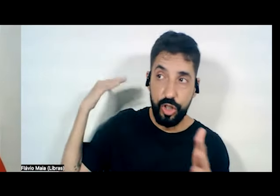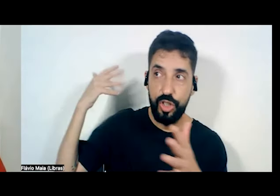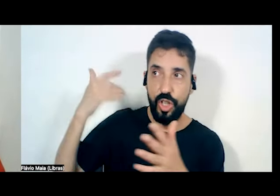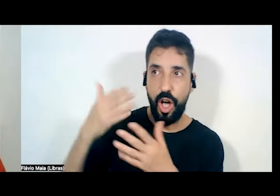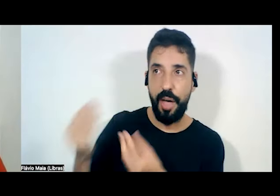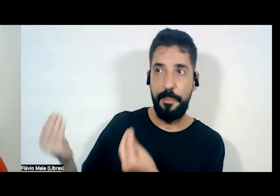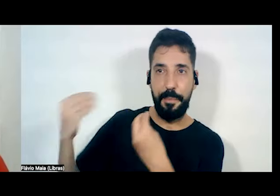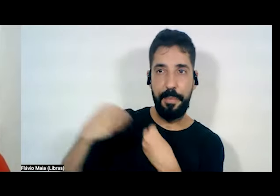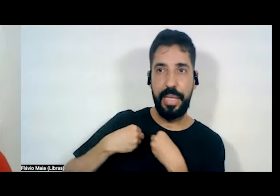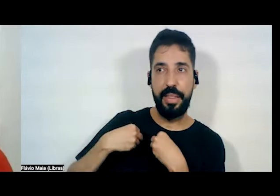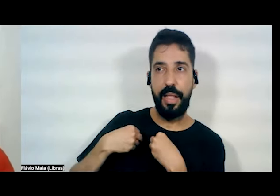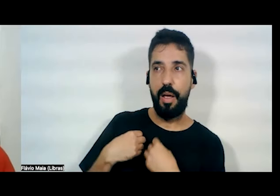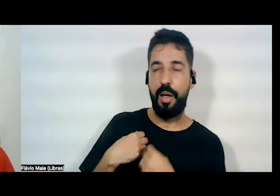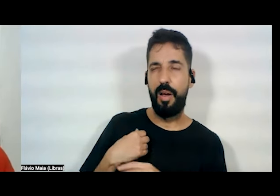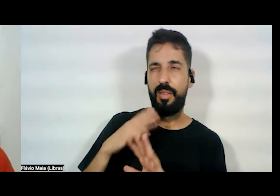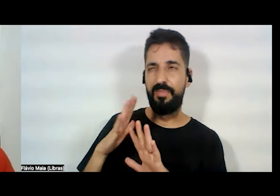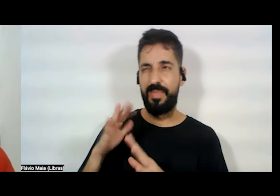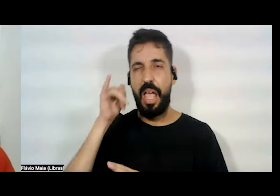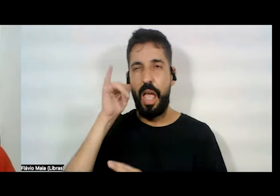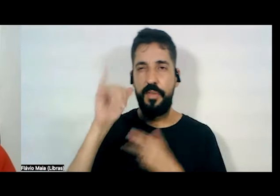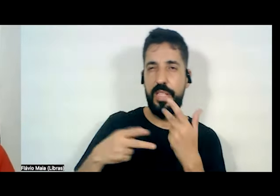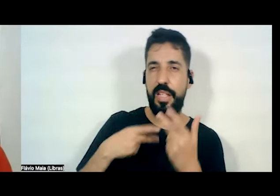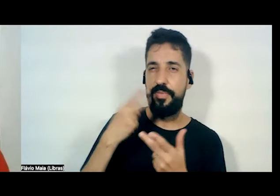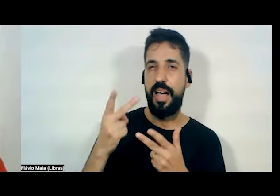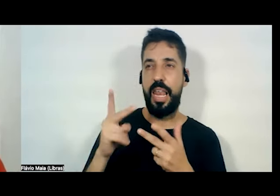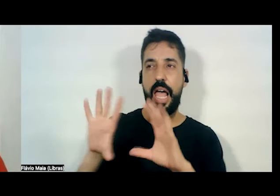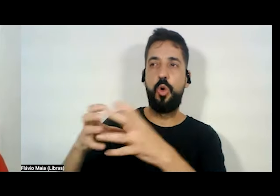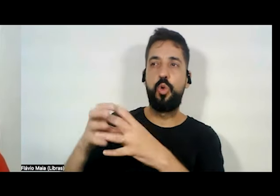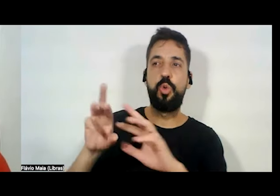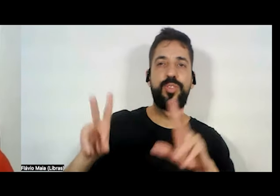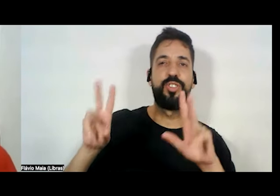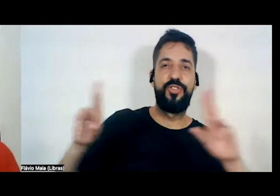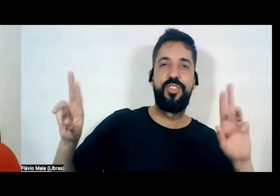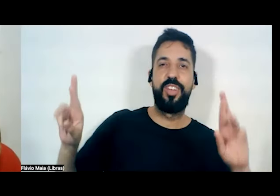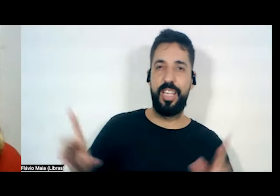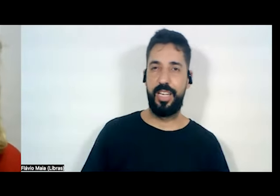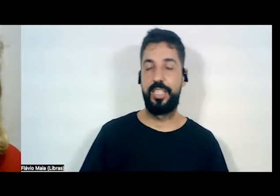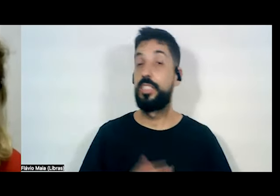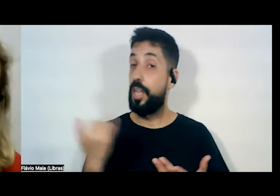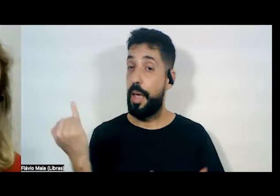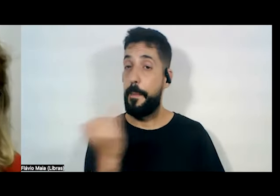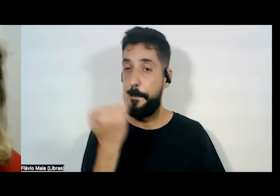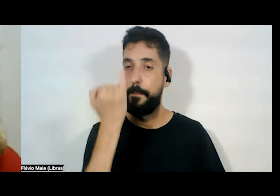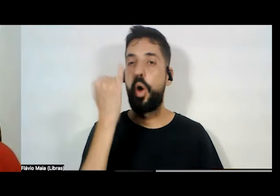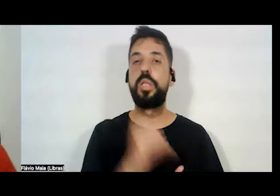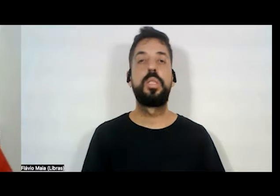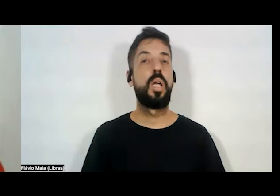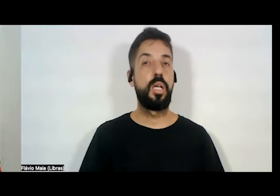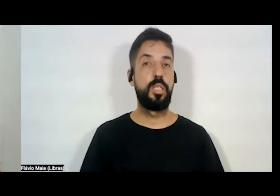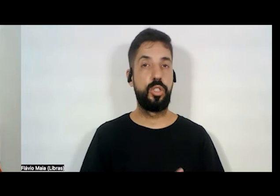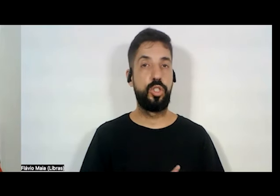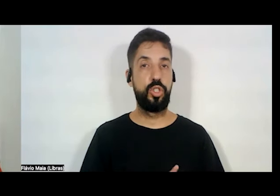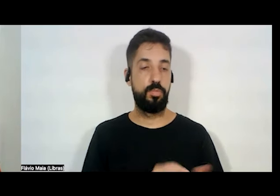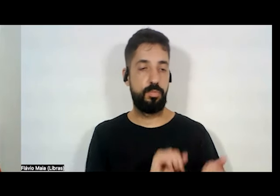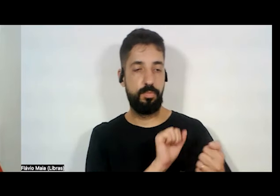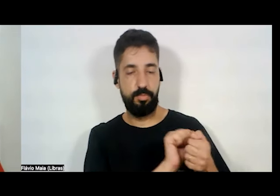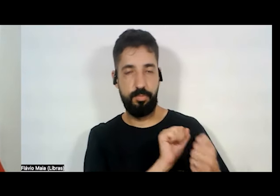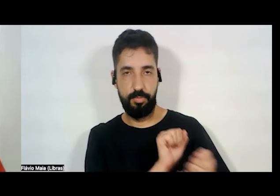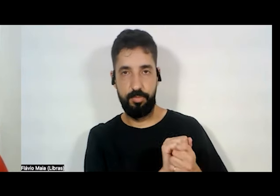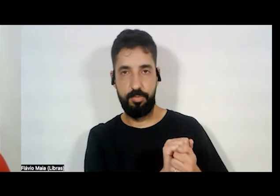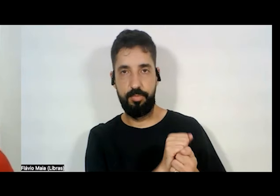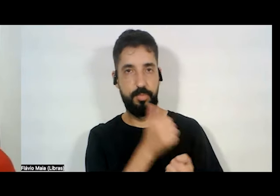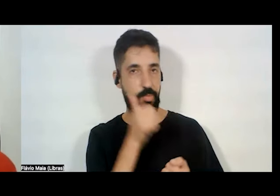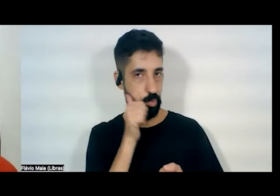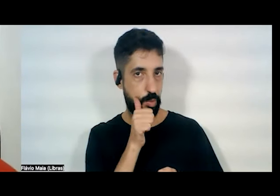de falar diante das pessoas como um todo. Então é muito importante que as nossas companheiras deem o direito às